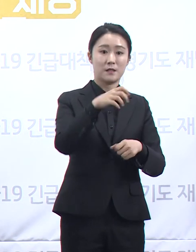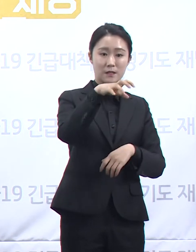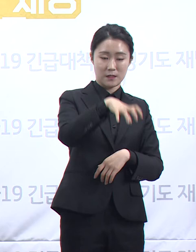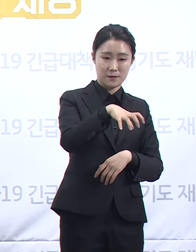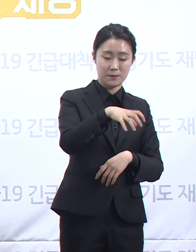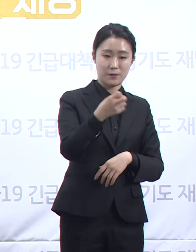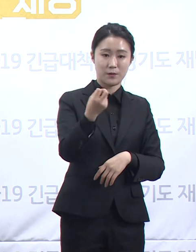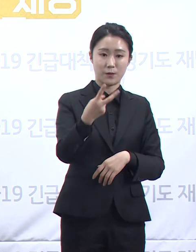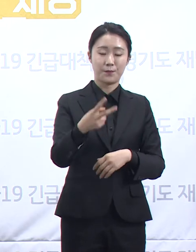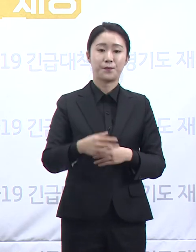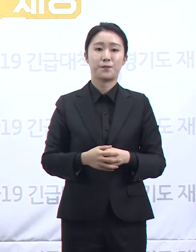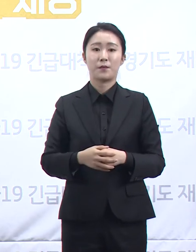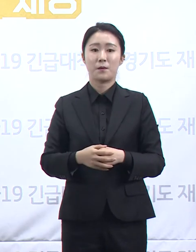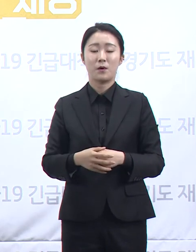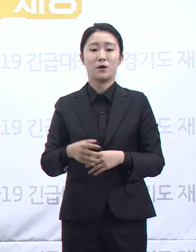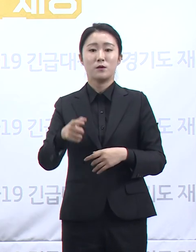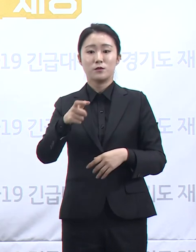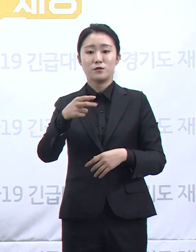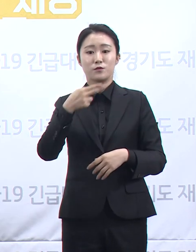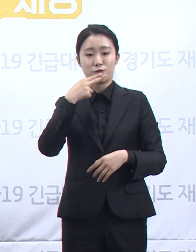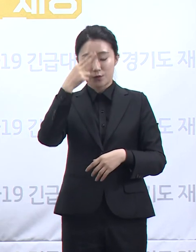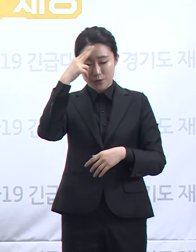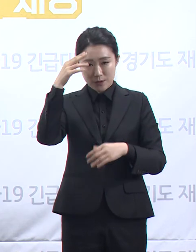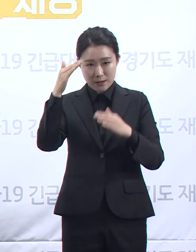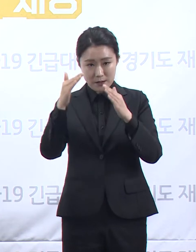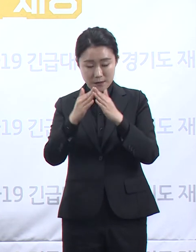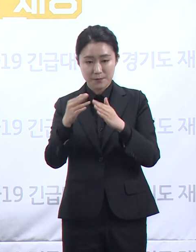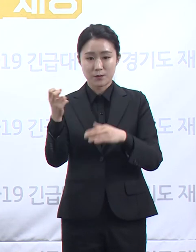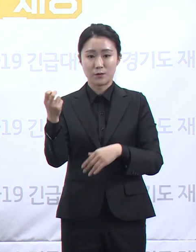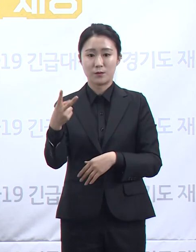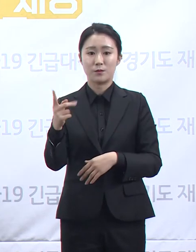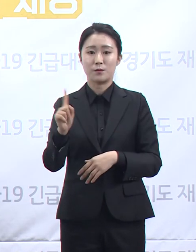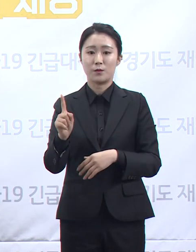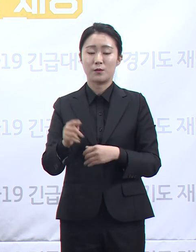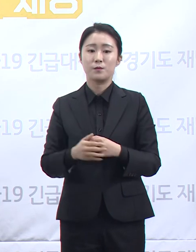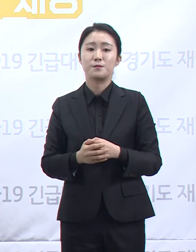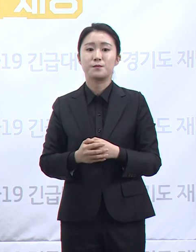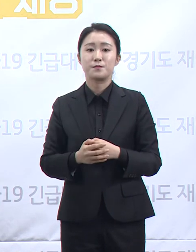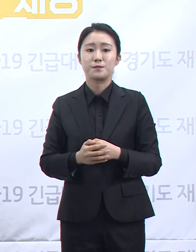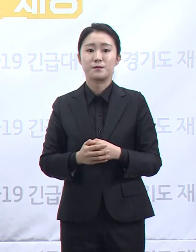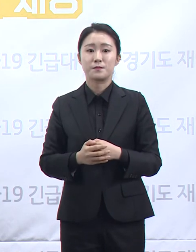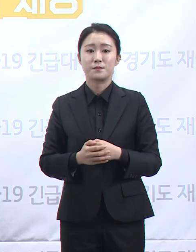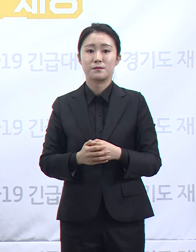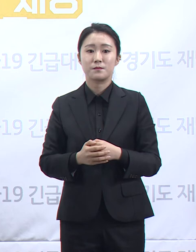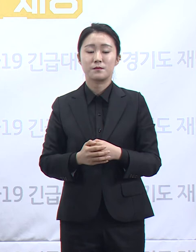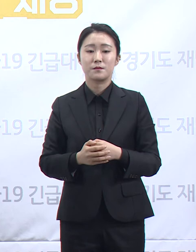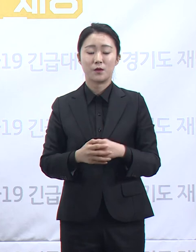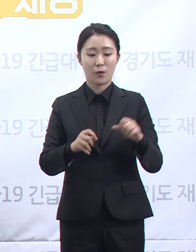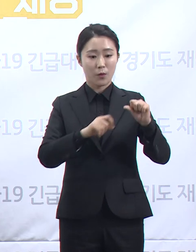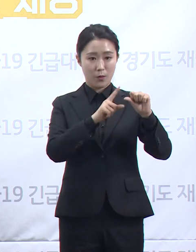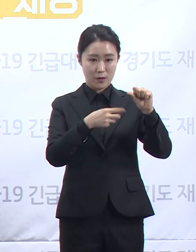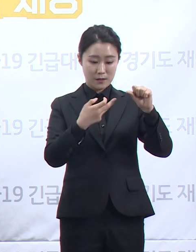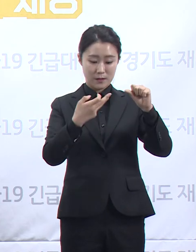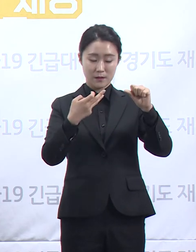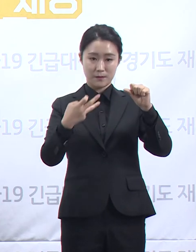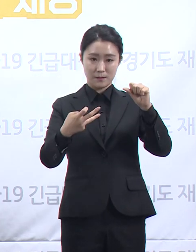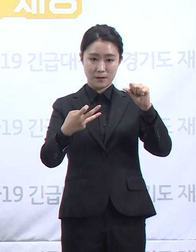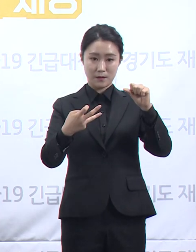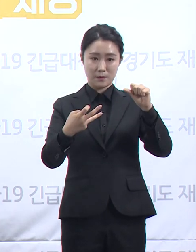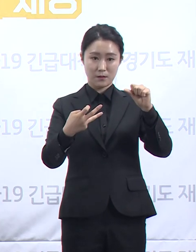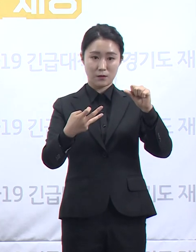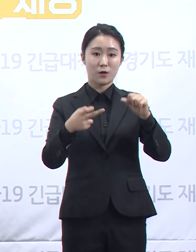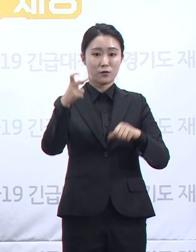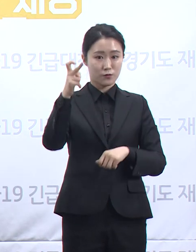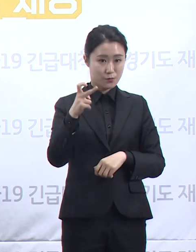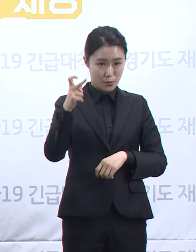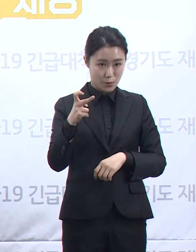만안구의 덧작 뉴욕 야시장 안양 1번 가점 그리고 요술잔 5월 13일 군포시의 포시즌